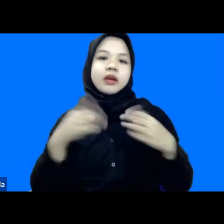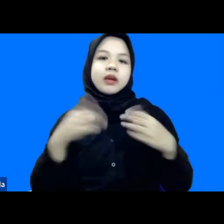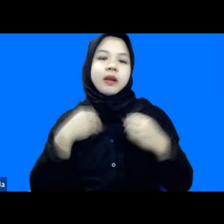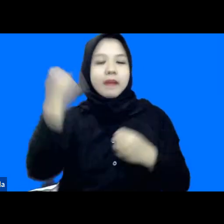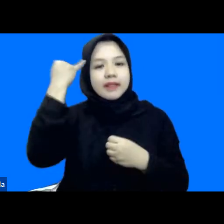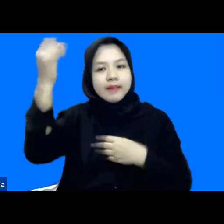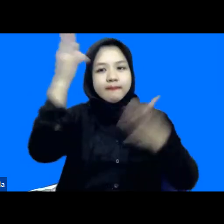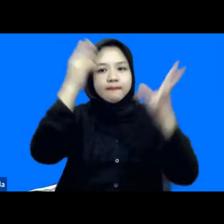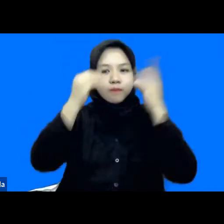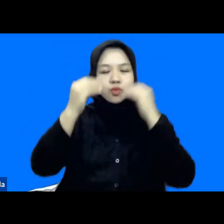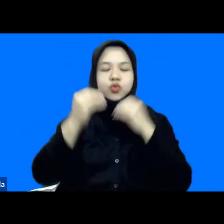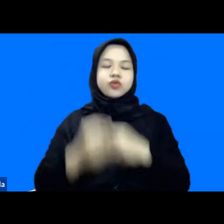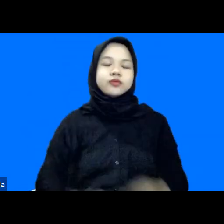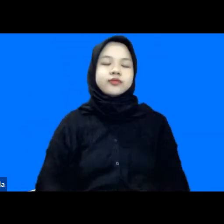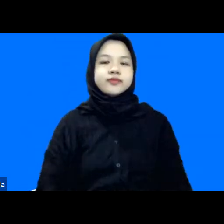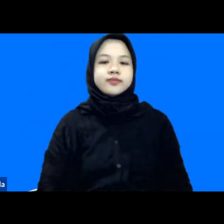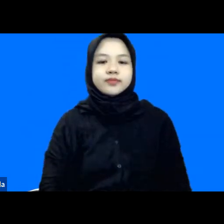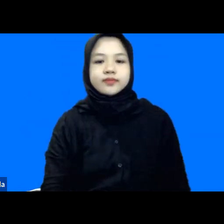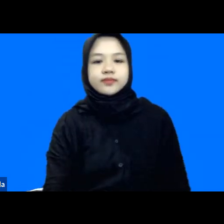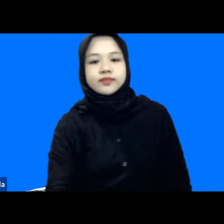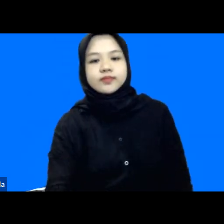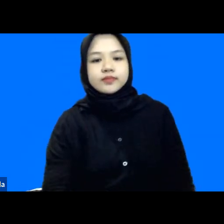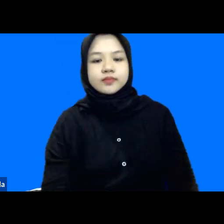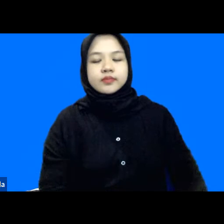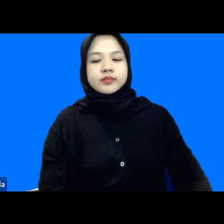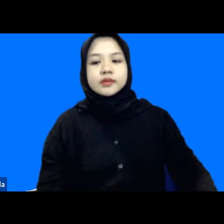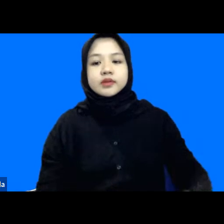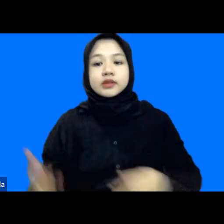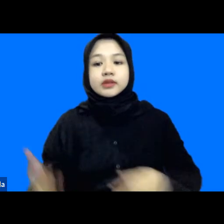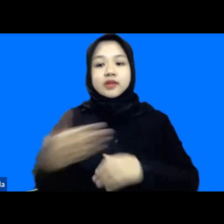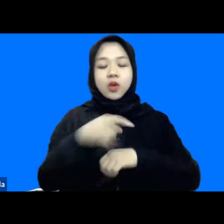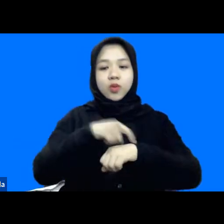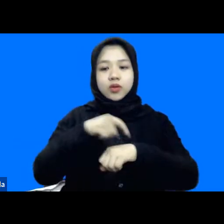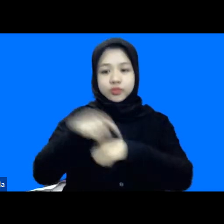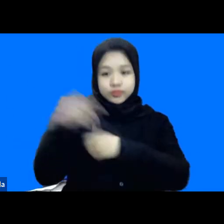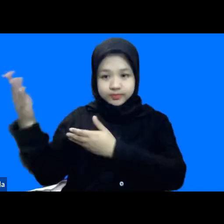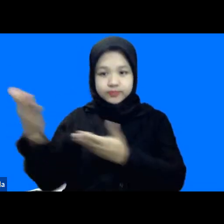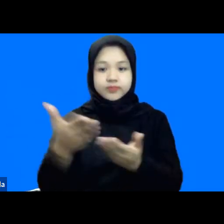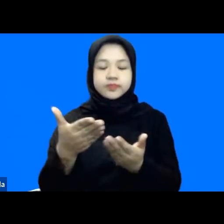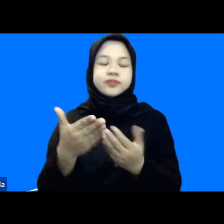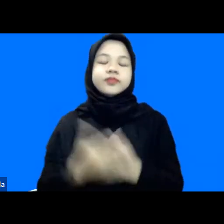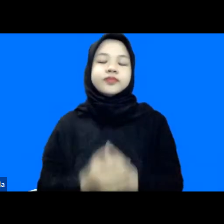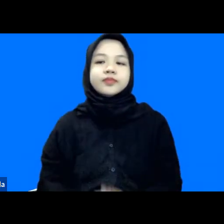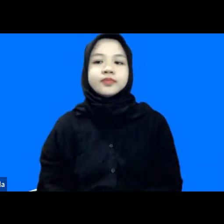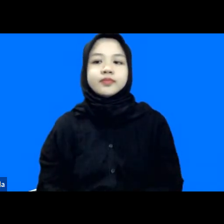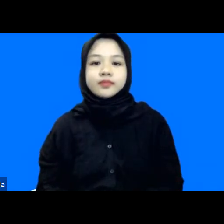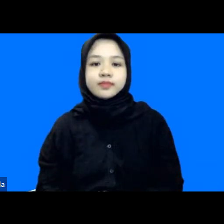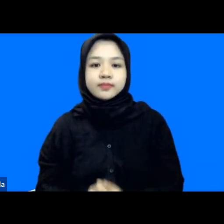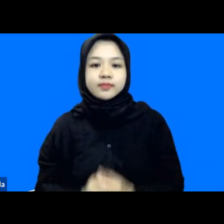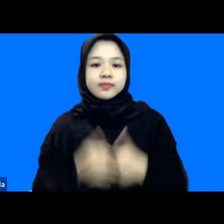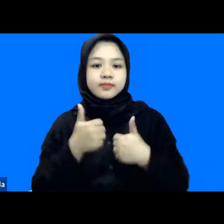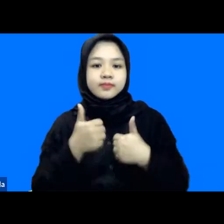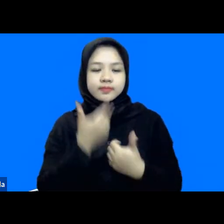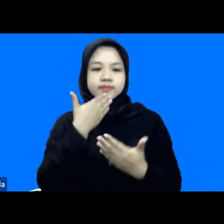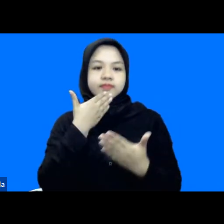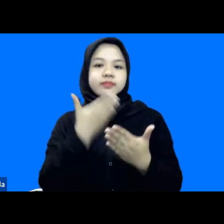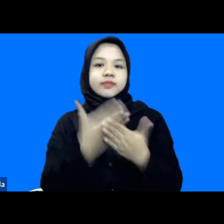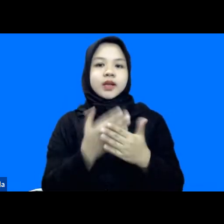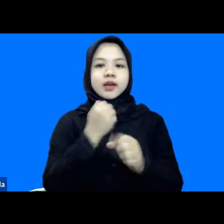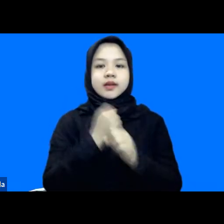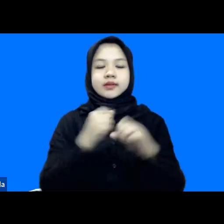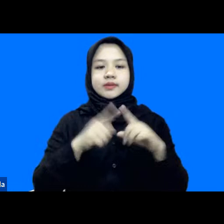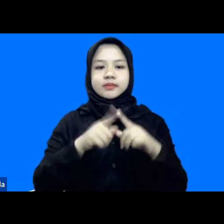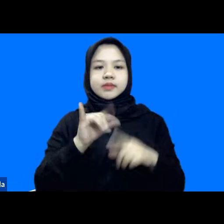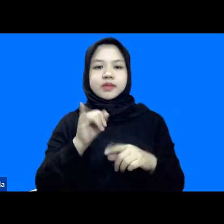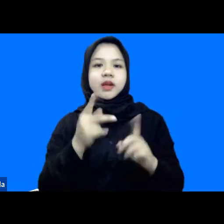yang Mas Ilman miliki silahkan waktu dan screen saya berikan kepada Mas Ilman sepenuhnya baik makasih banyak Mas Gali selamat